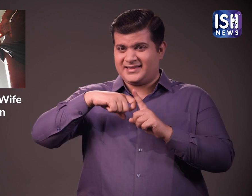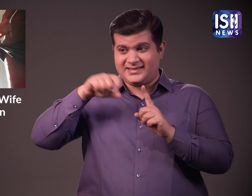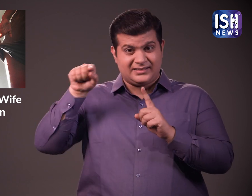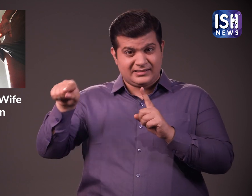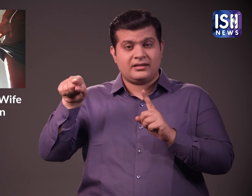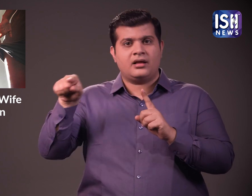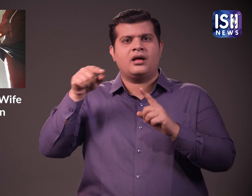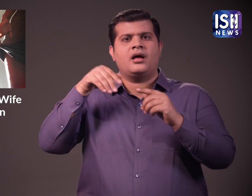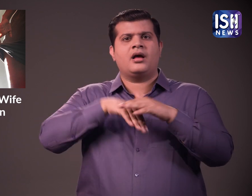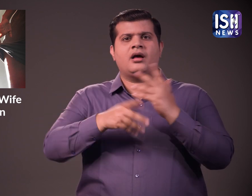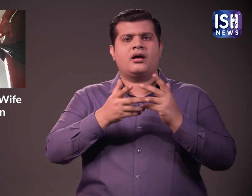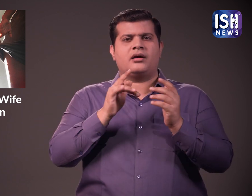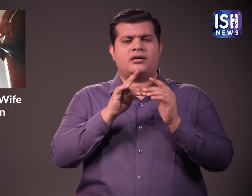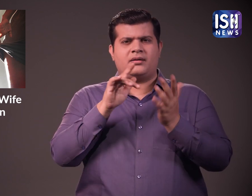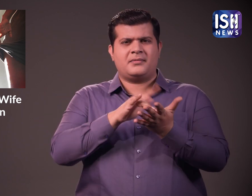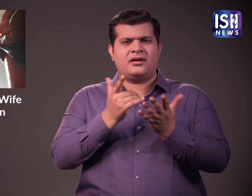रेणु गंबल मंदिर के परिसर में बनी है